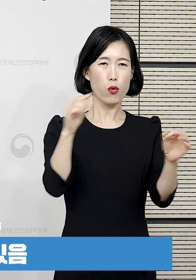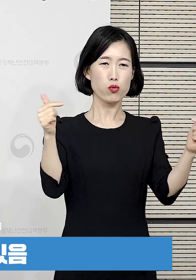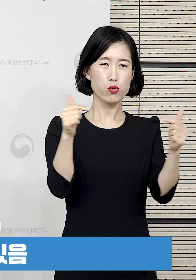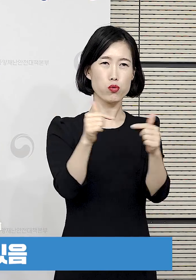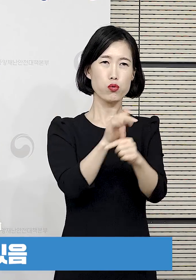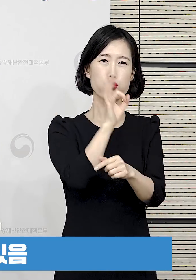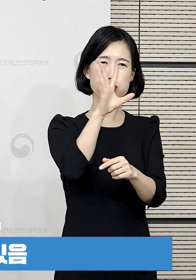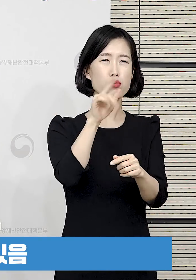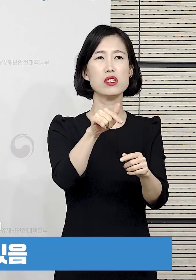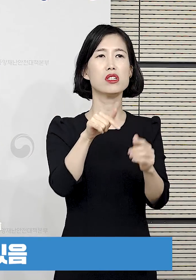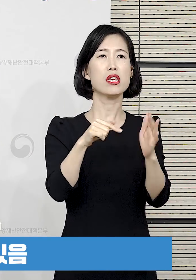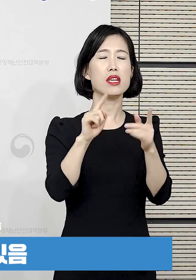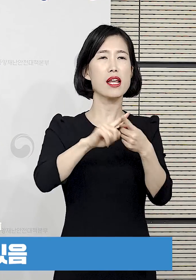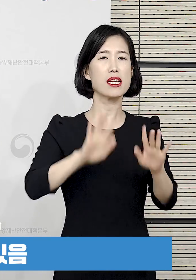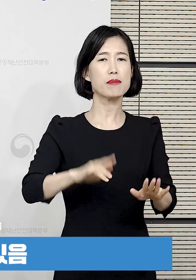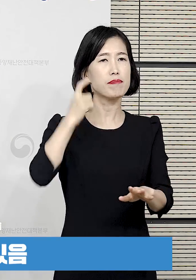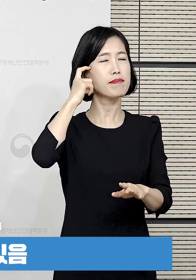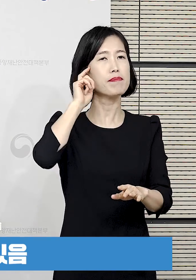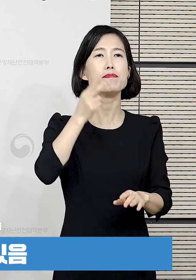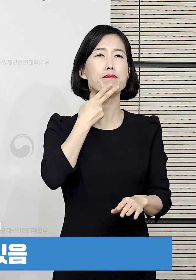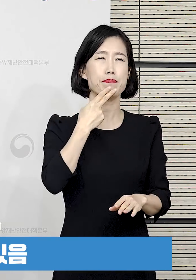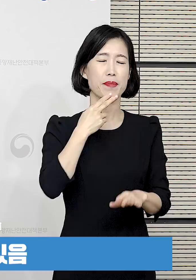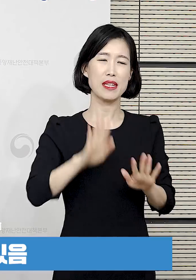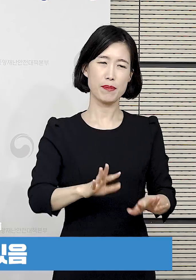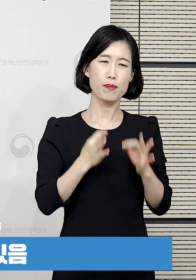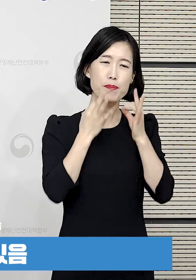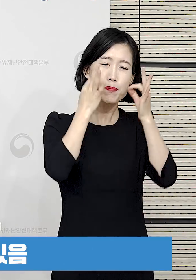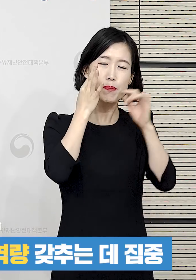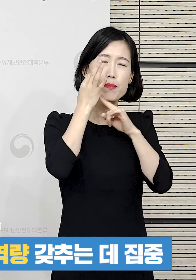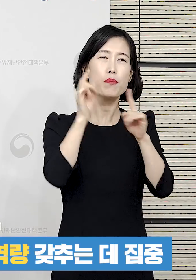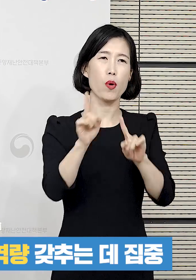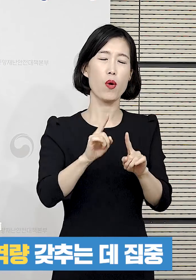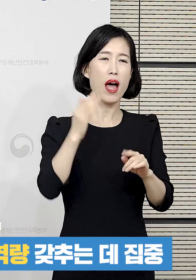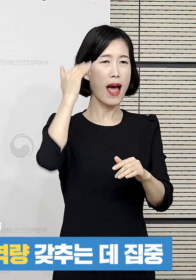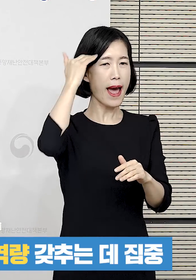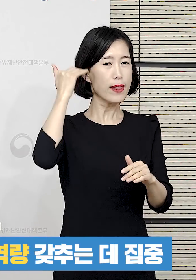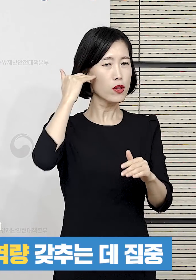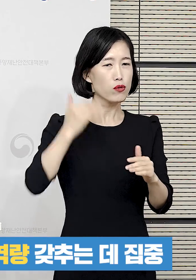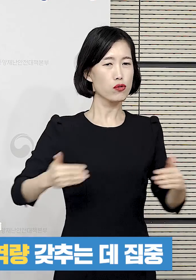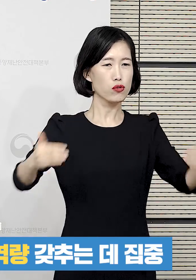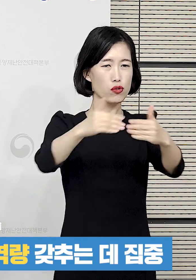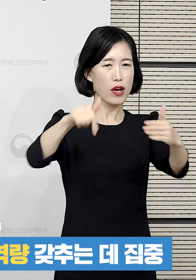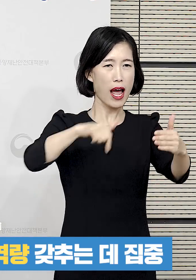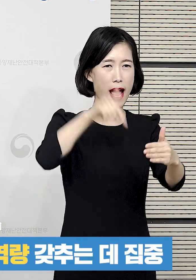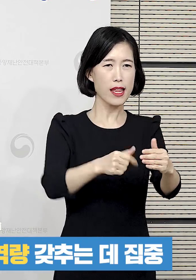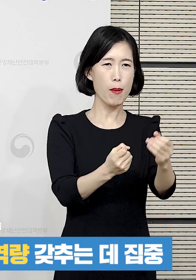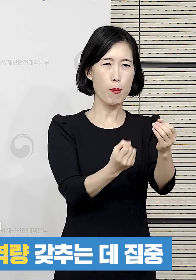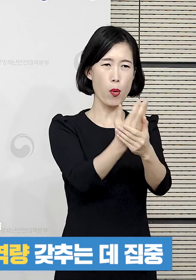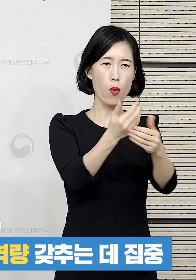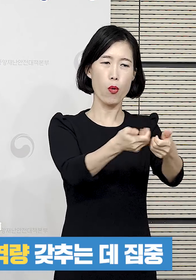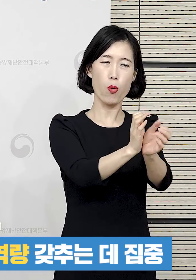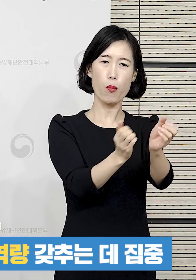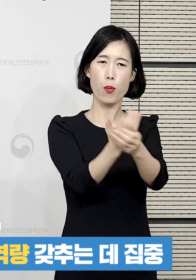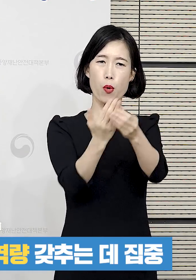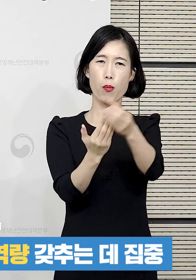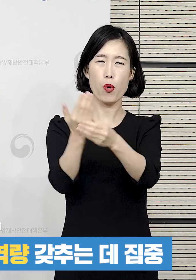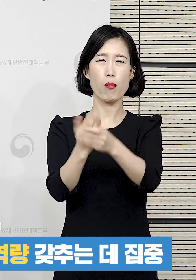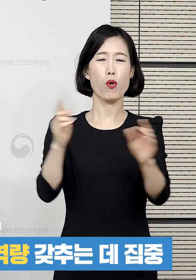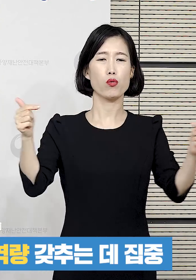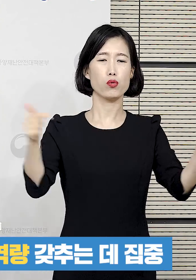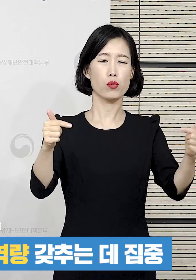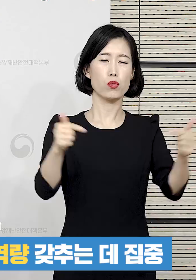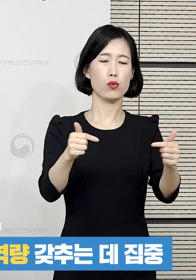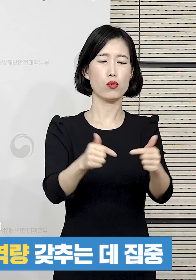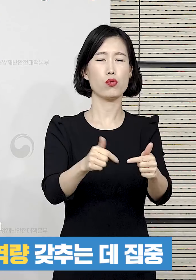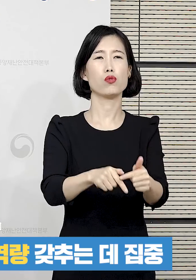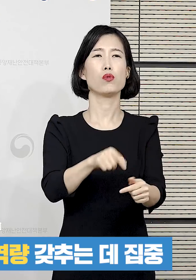어떻게 될 거냐라는 부분들도 아직까지는 고려를 하고 있지 않습니다. 저희들이 최대한 노력을 하는 것은 국내의 산발적인